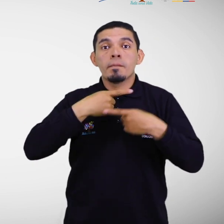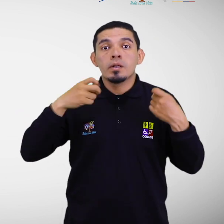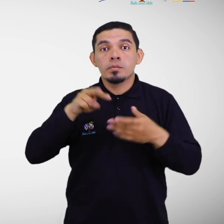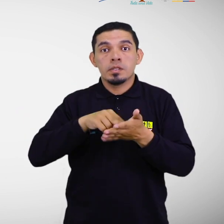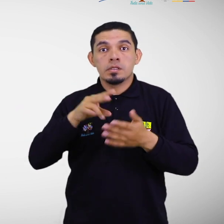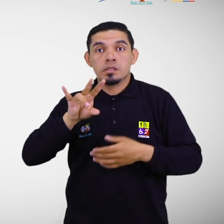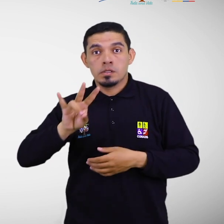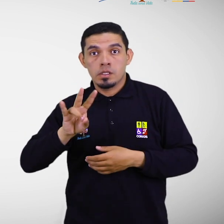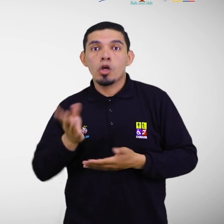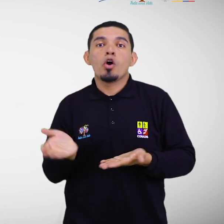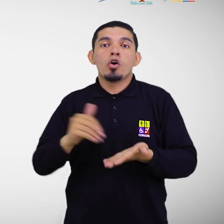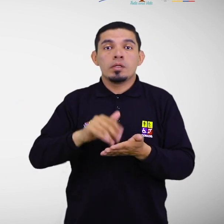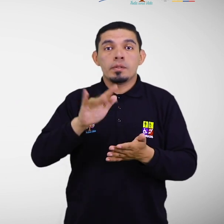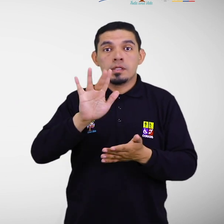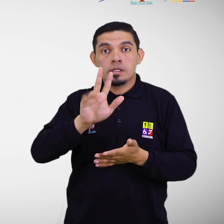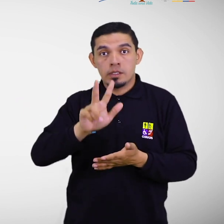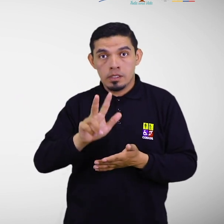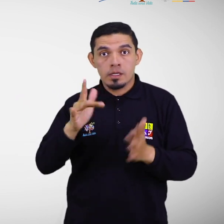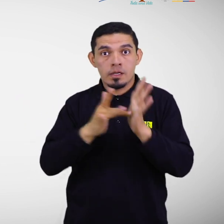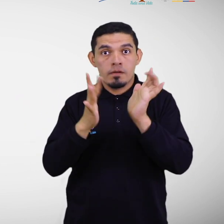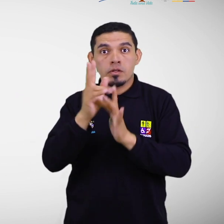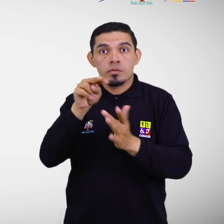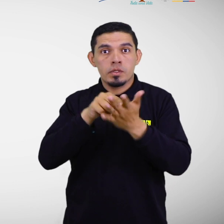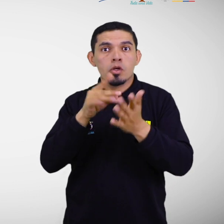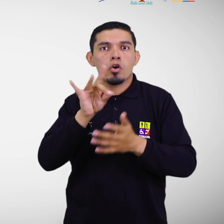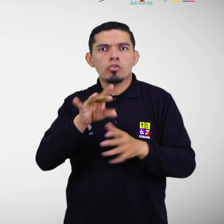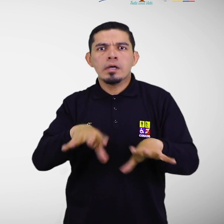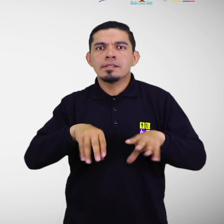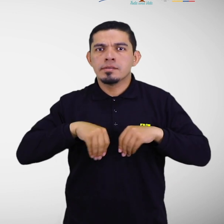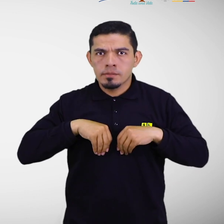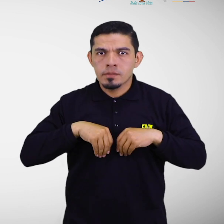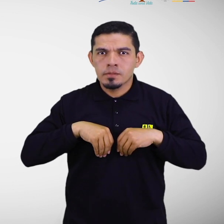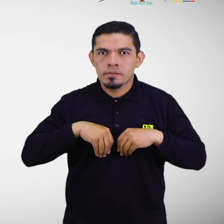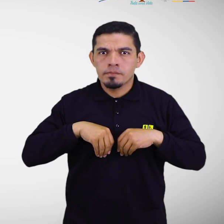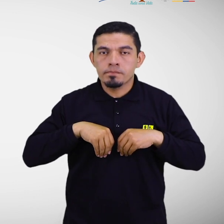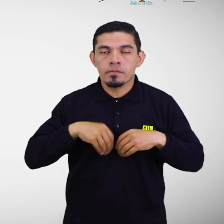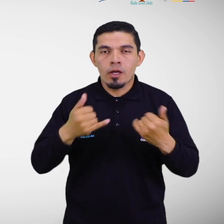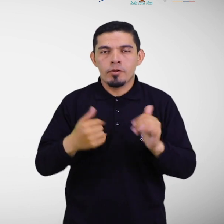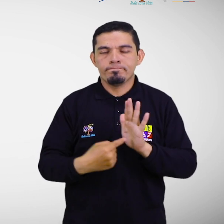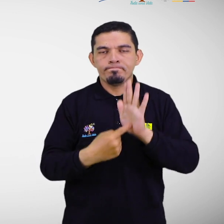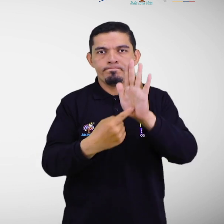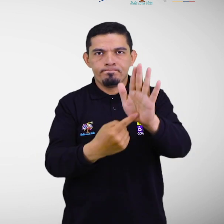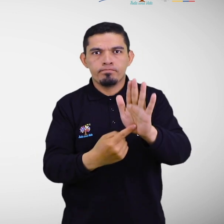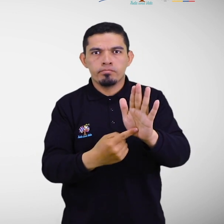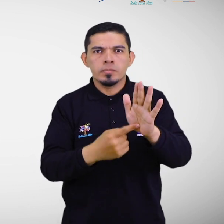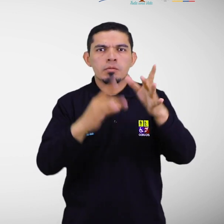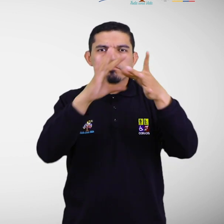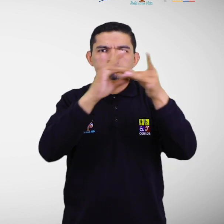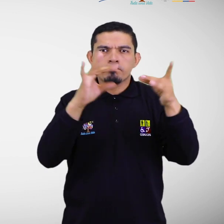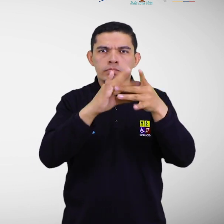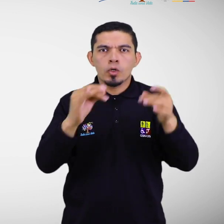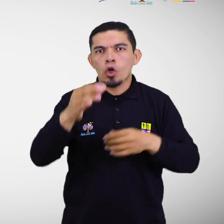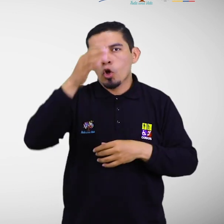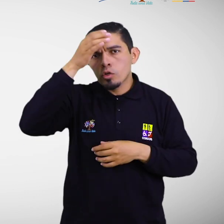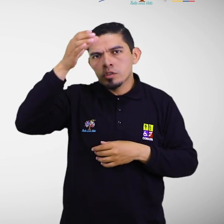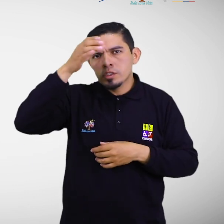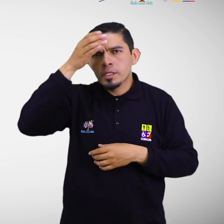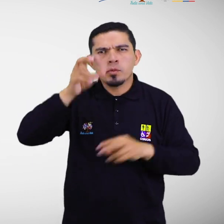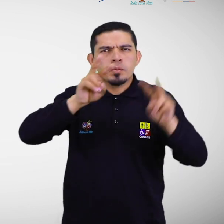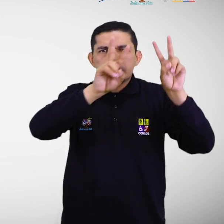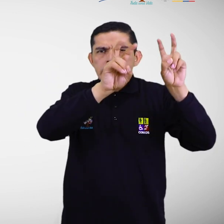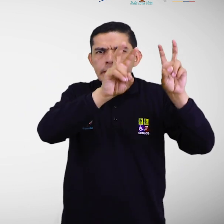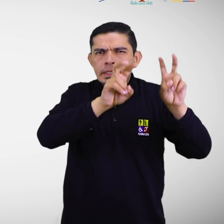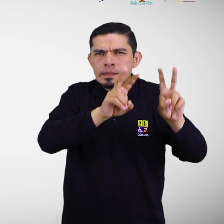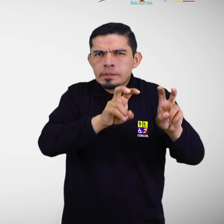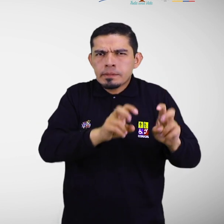ratificada el 3 de abril de 2008. A continuación, se presentan algunos conceptos básicos para el abordaje y